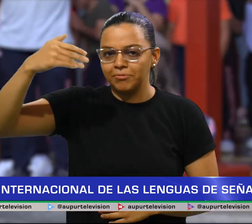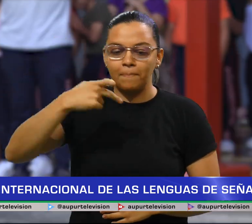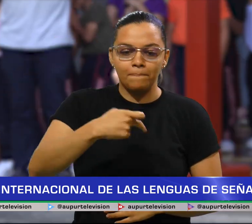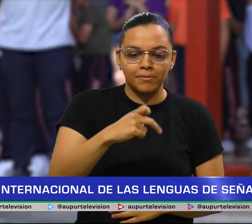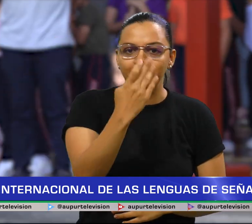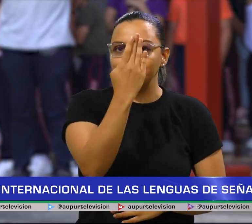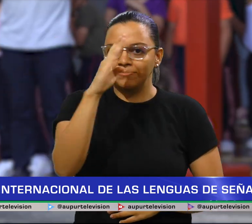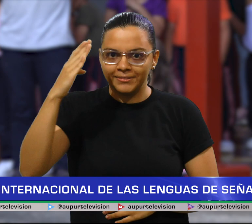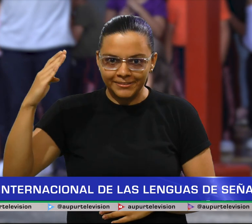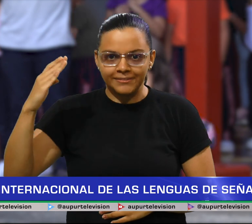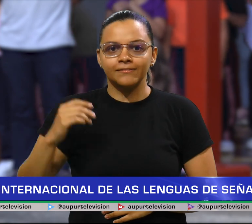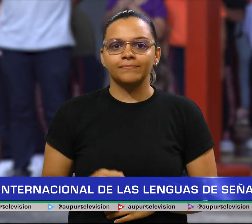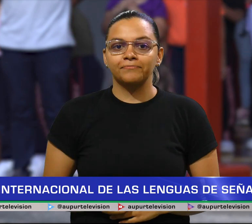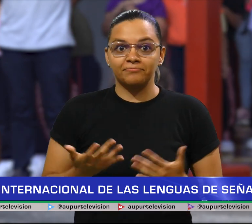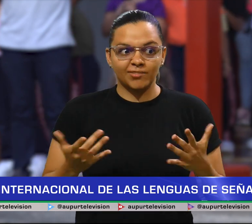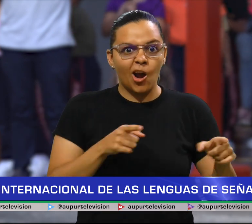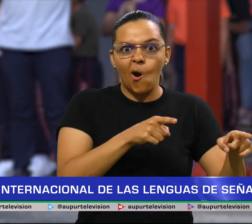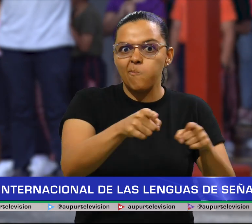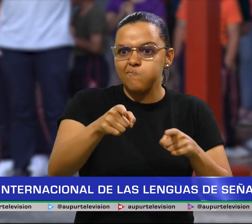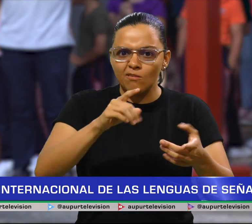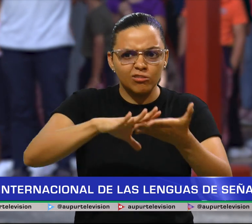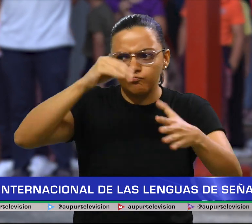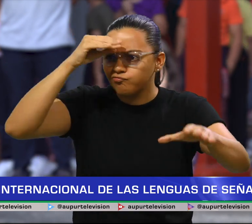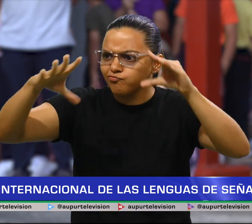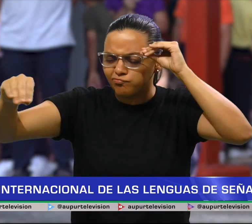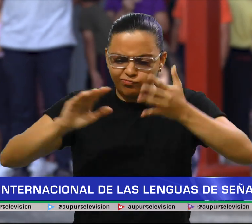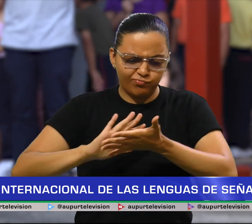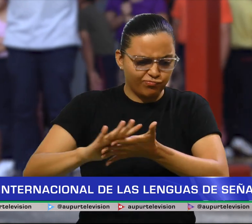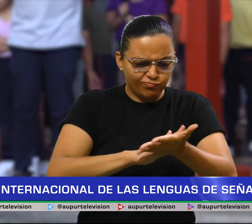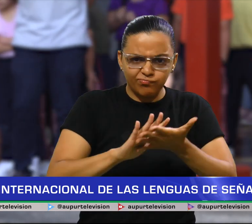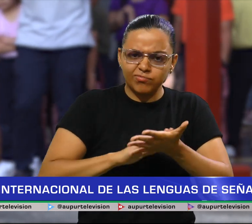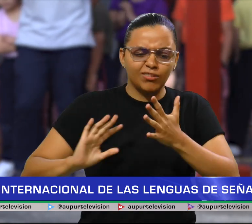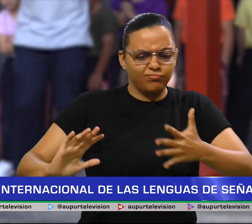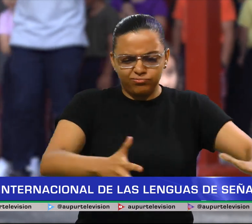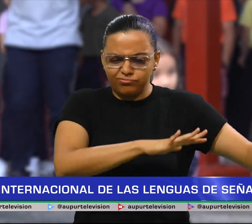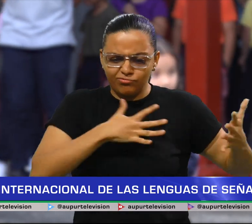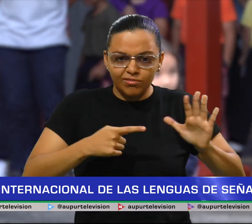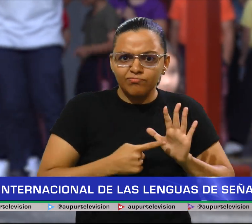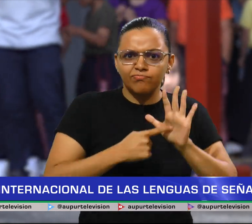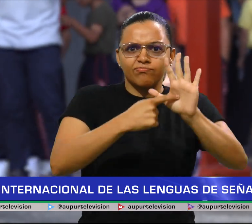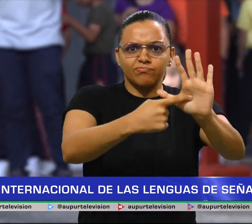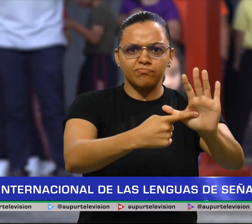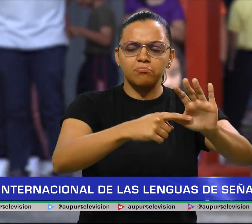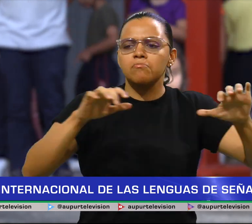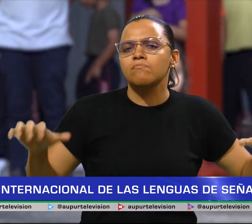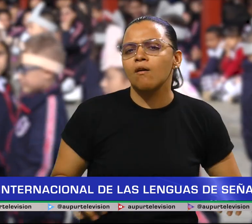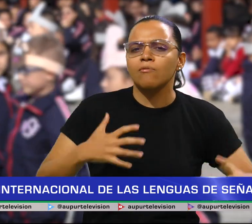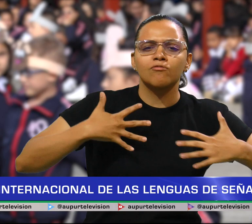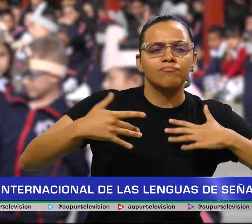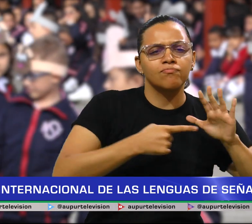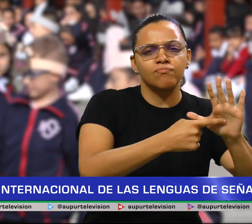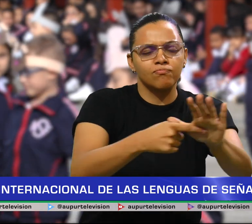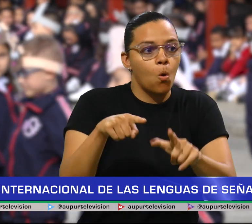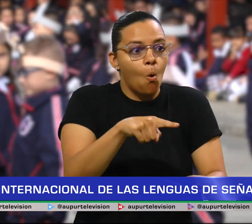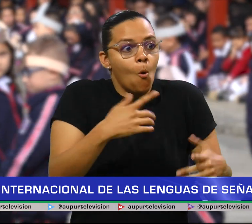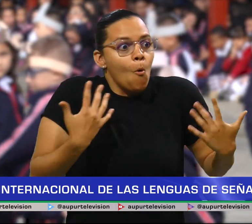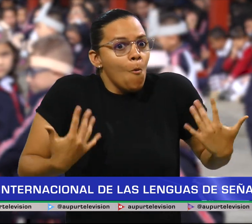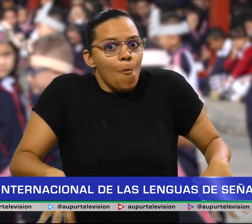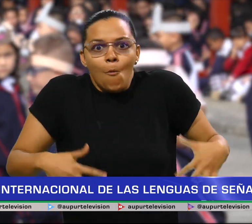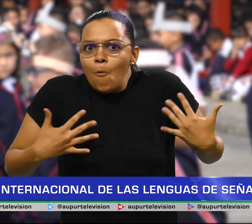estudiantes de preescolar, primaria y formación. Mostrarán sus habilidades en señas.